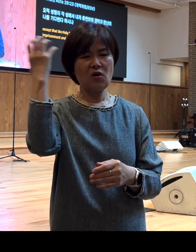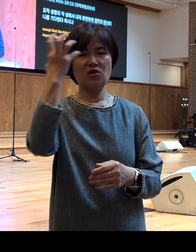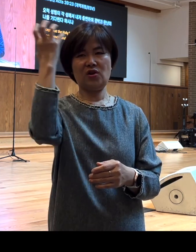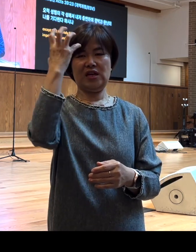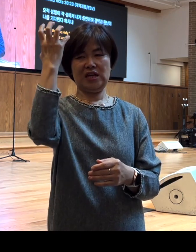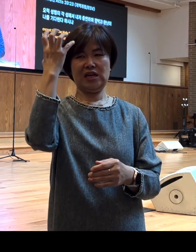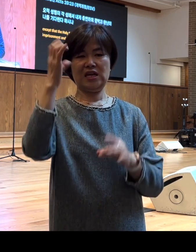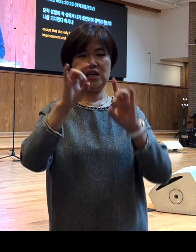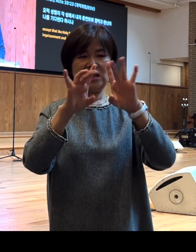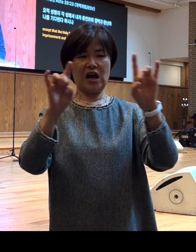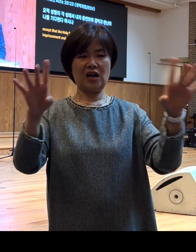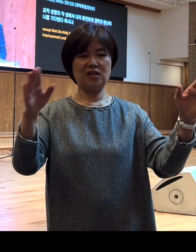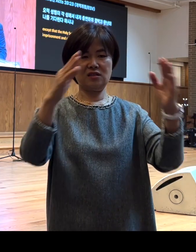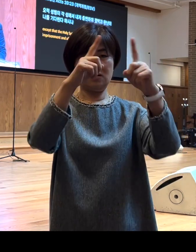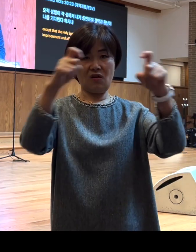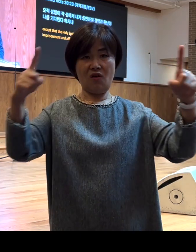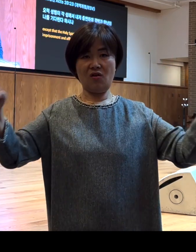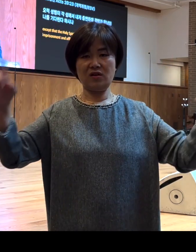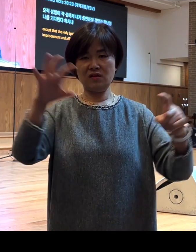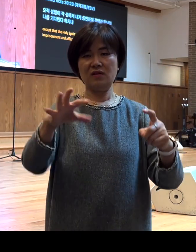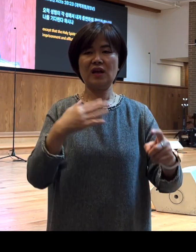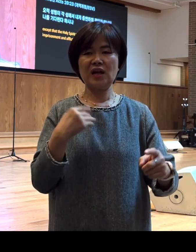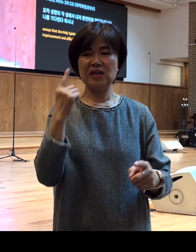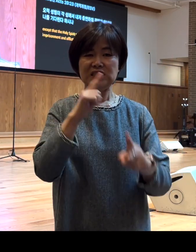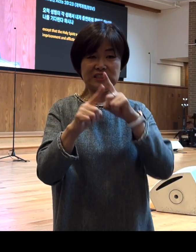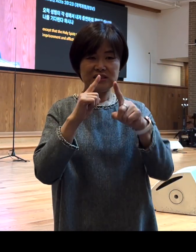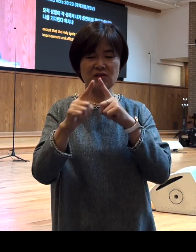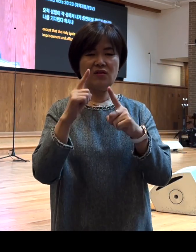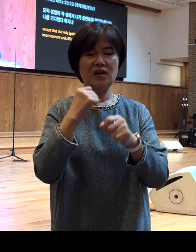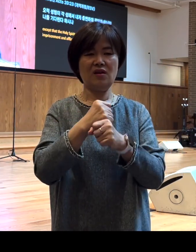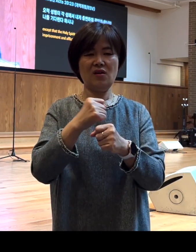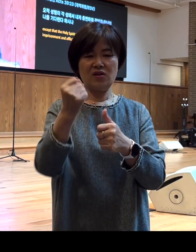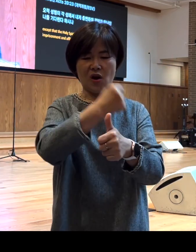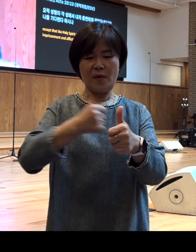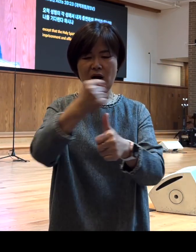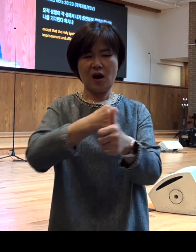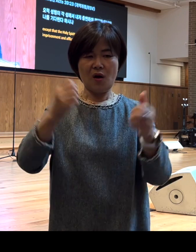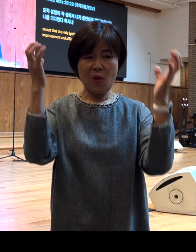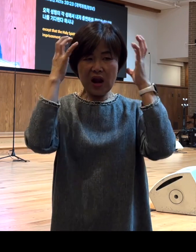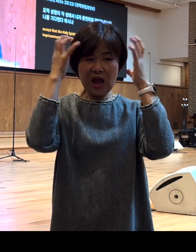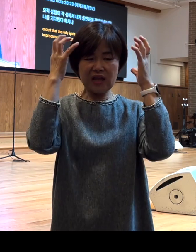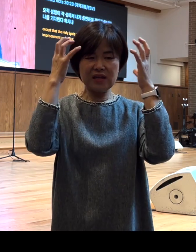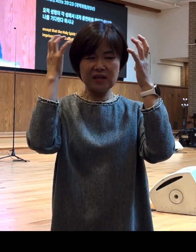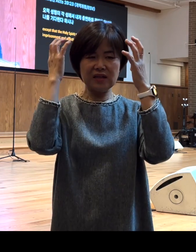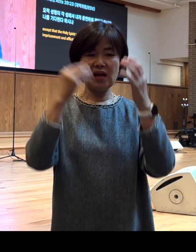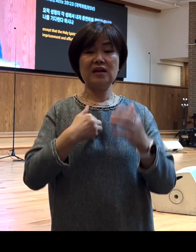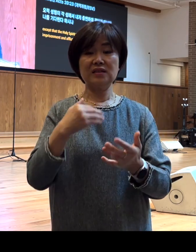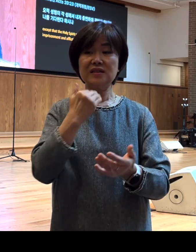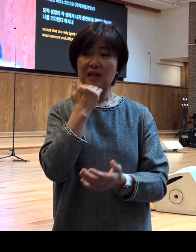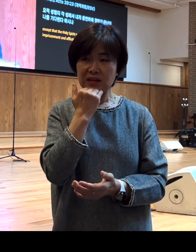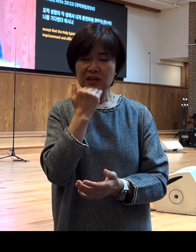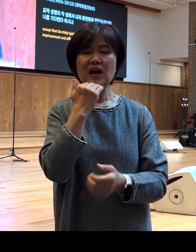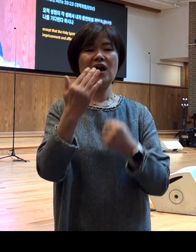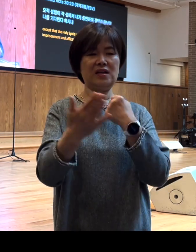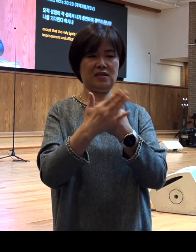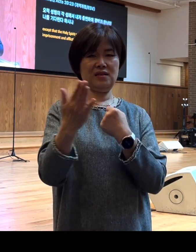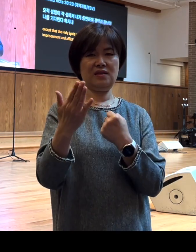각 성에서 내게 증언하여 결박과 환란이 나를 기다린다 하시나 그것은 바울을